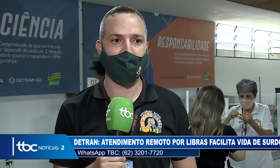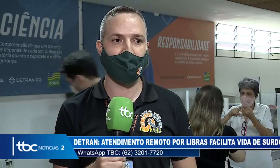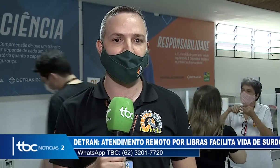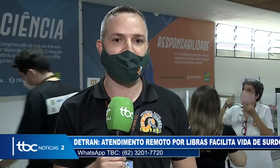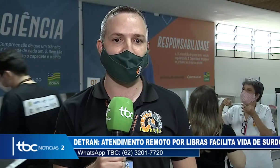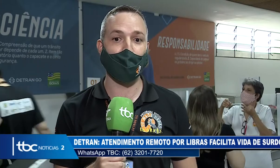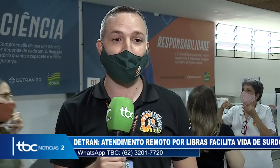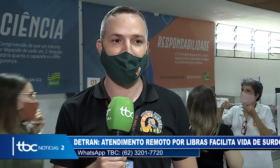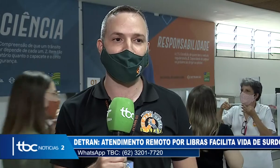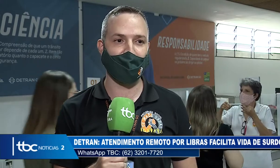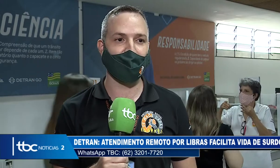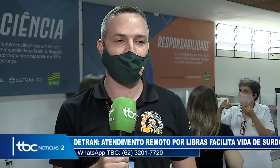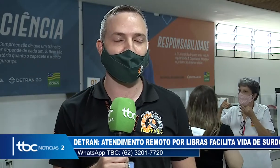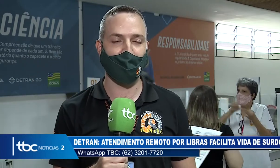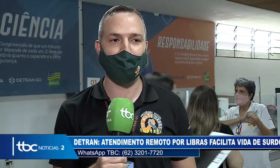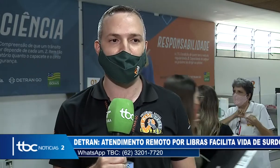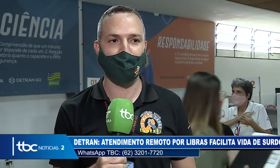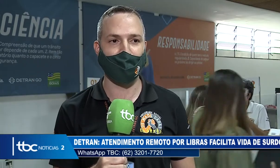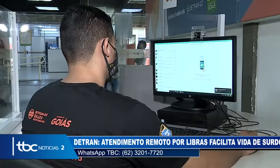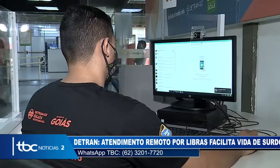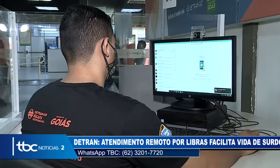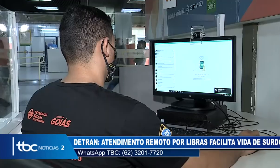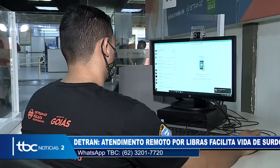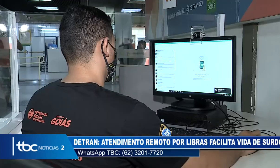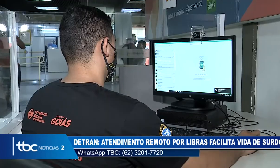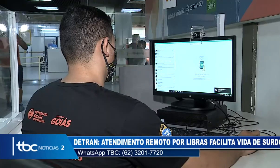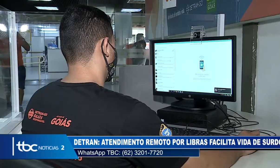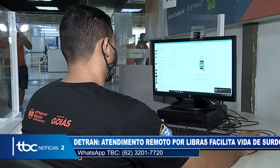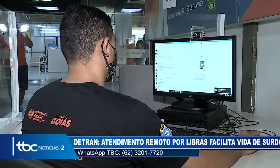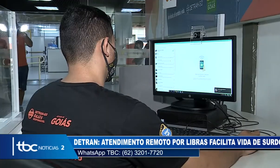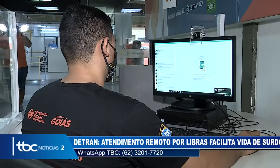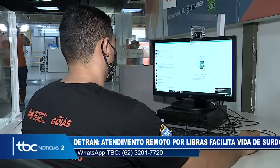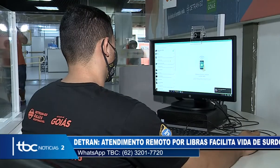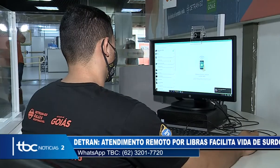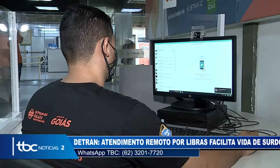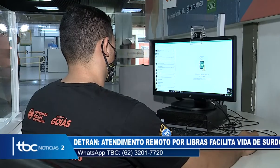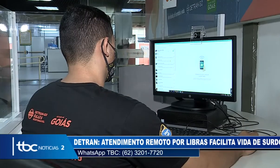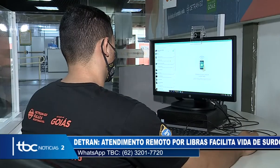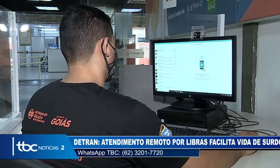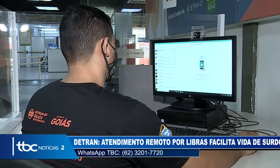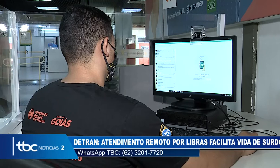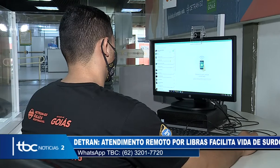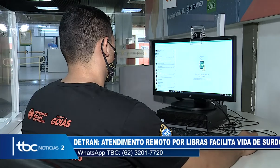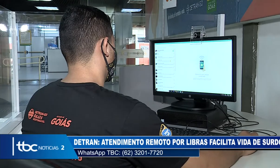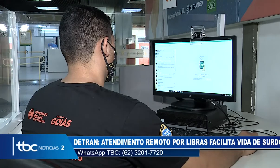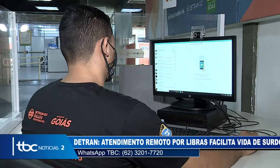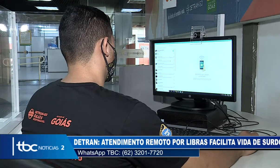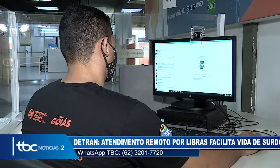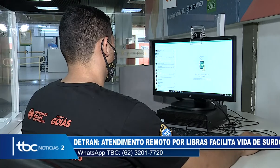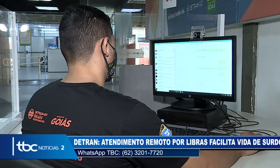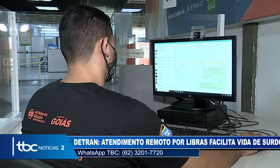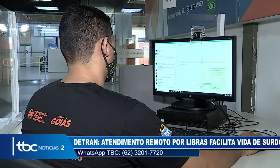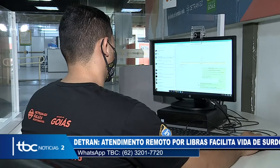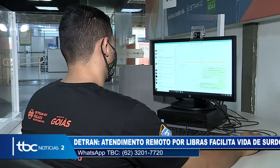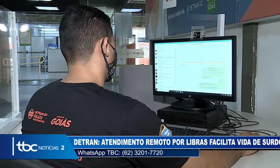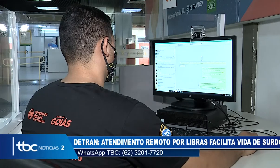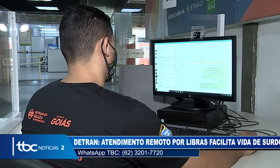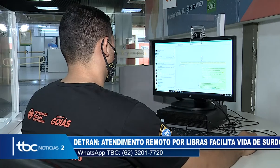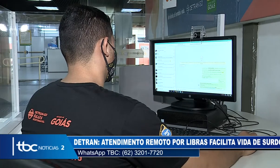formato de atendimento remoto. São sete intérpretes que já atenderam mais de 100 usuários. Para agendar um horário, basta